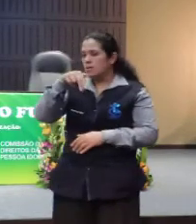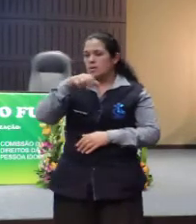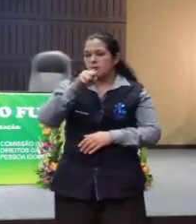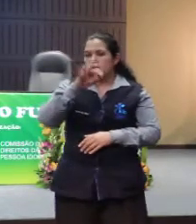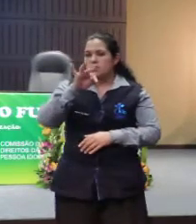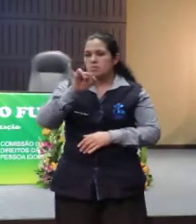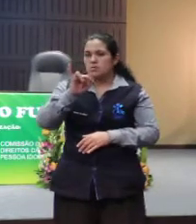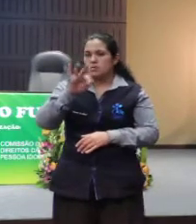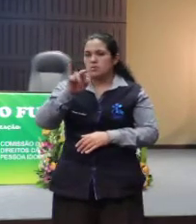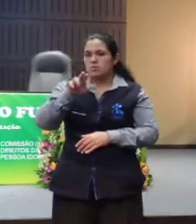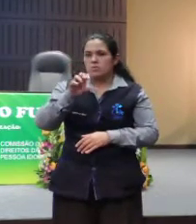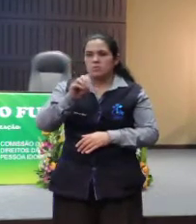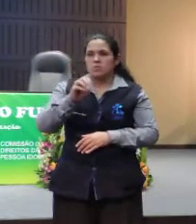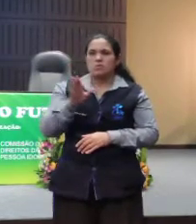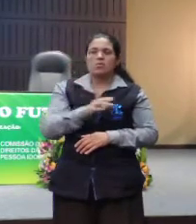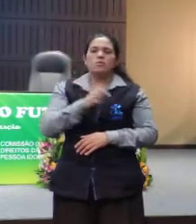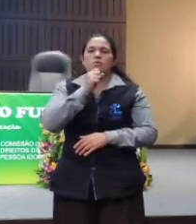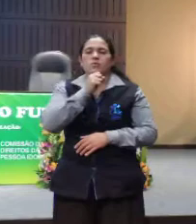pessoa unipresente.